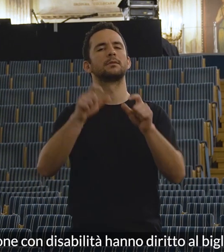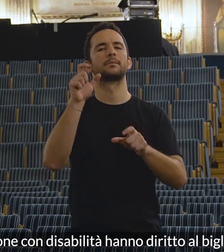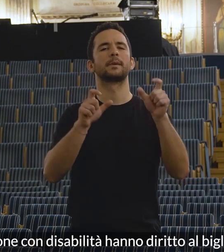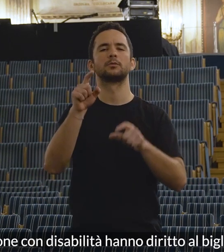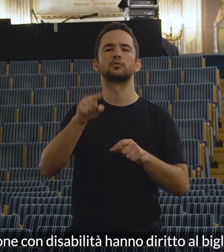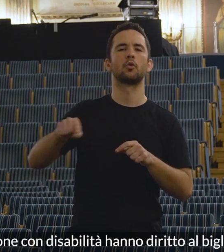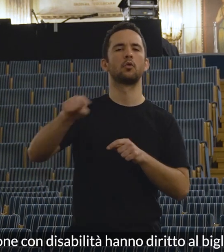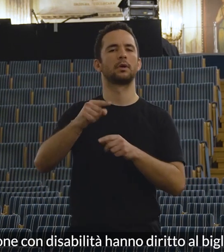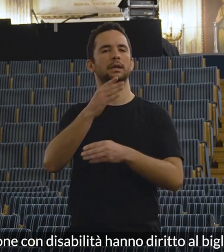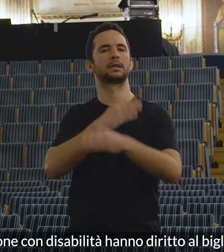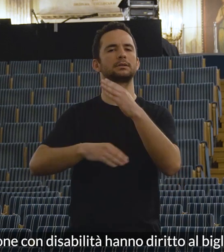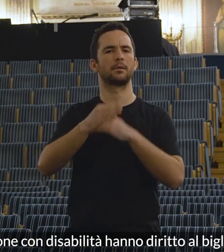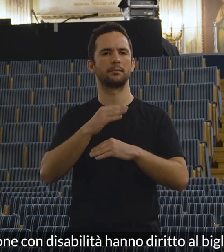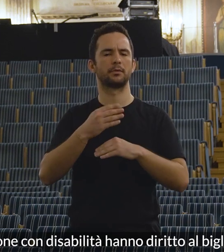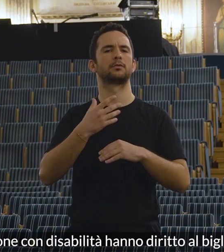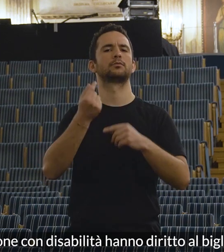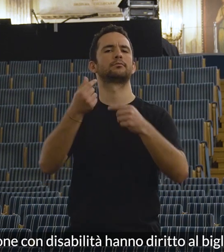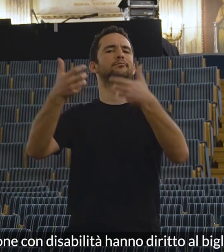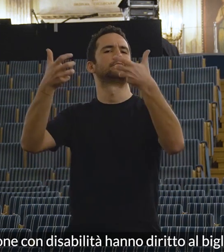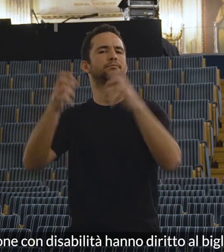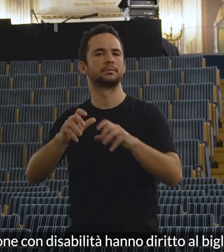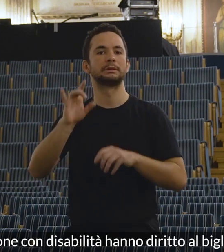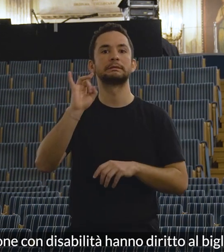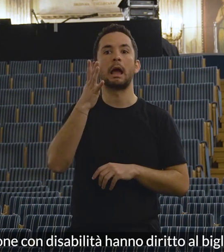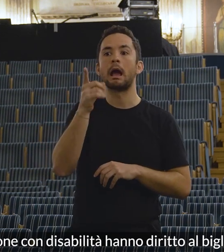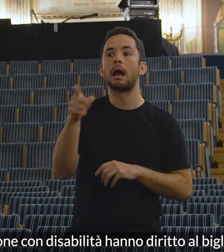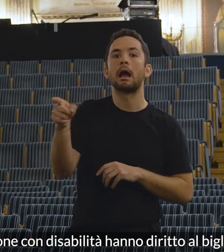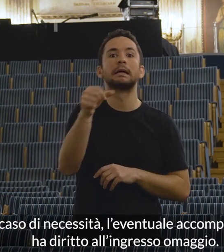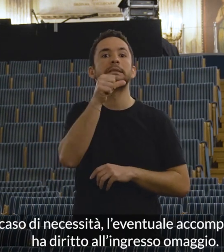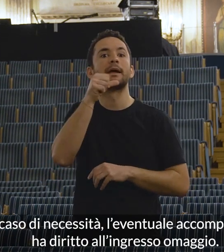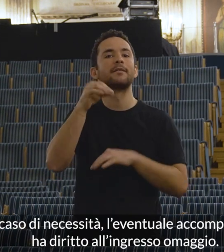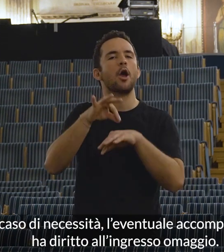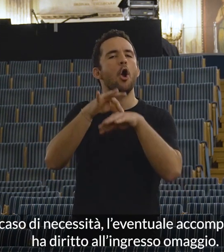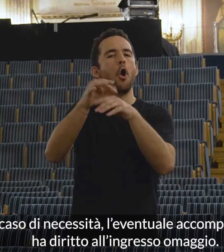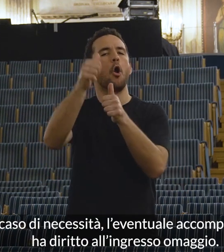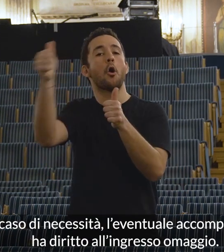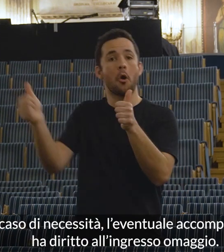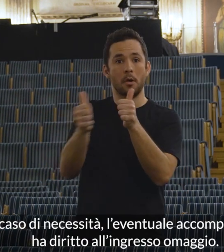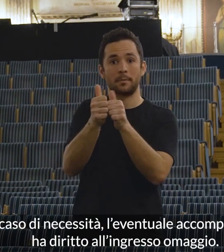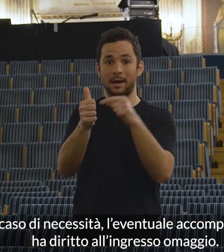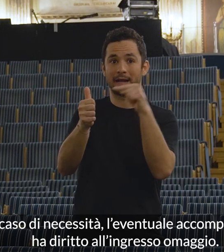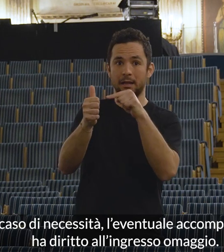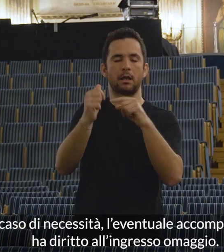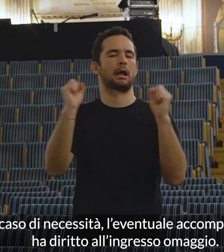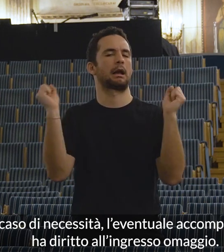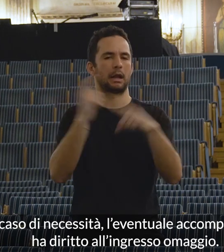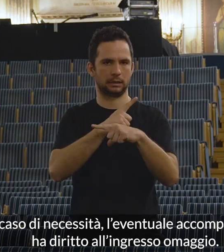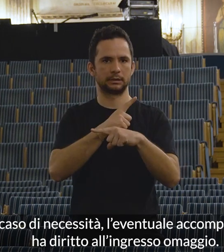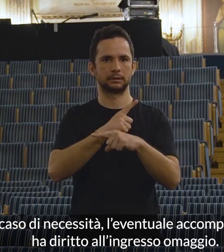Le persone con disabilità hanno diritto al biglietto ridotto e in caso di necessità l'eventuale